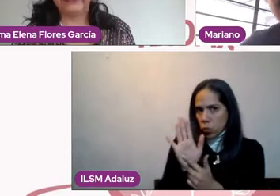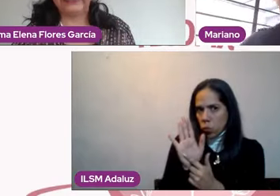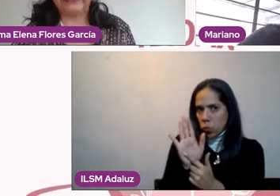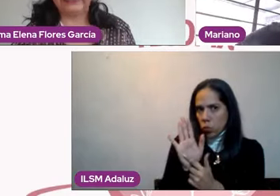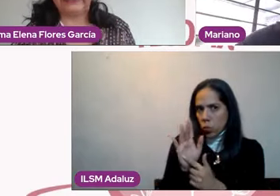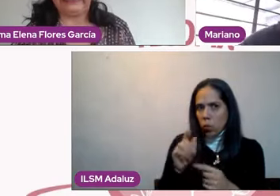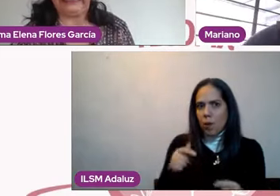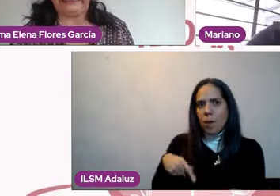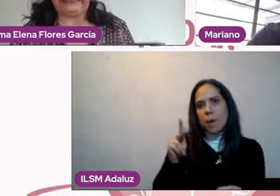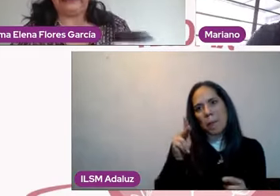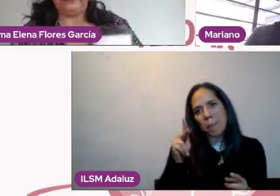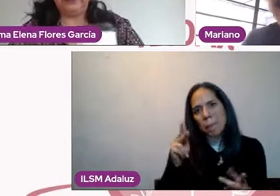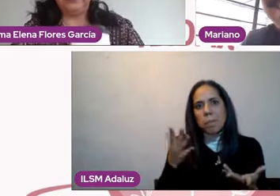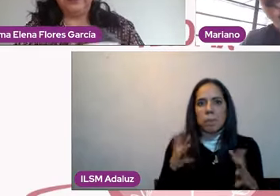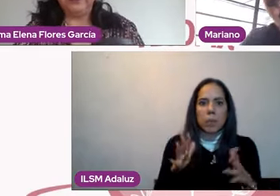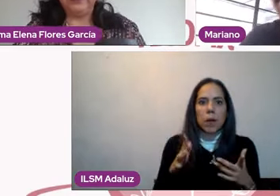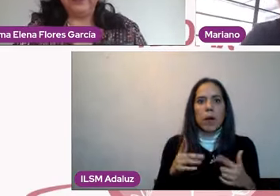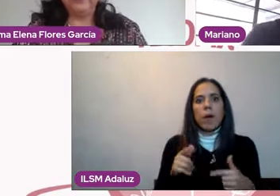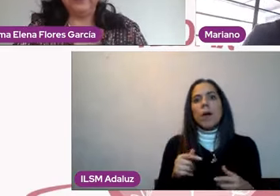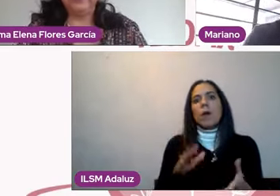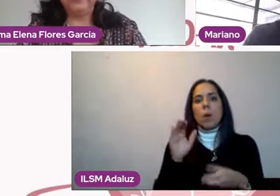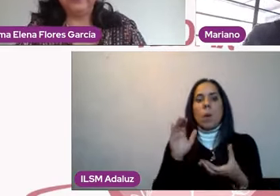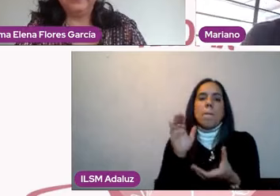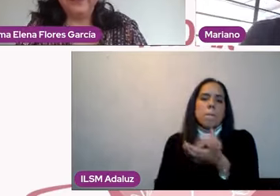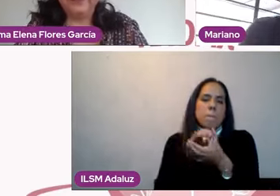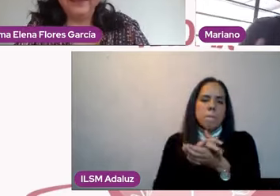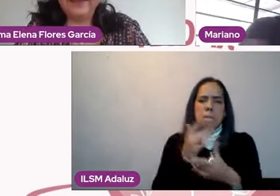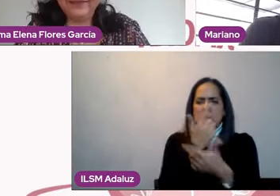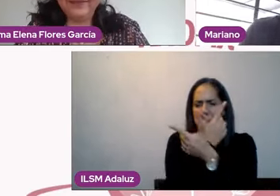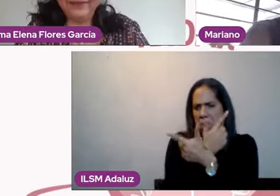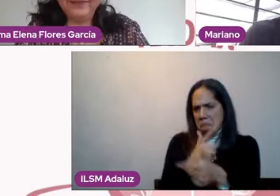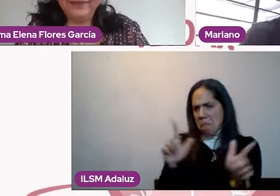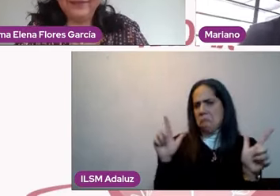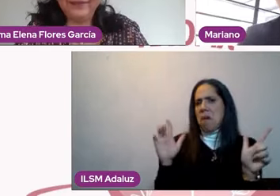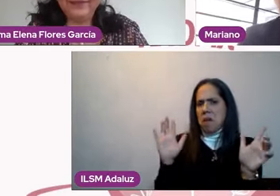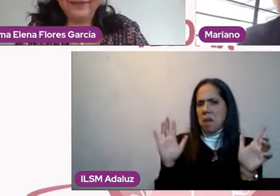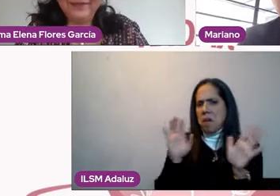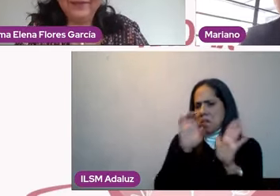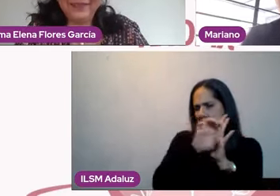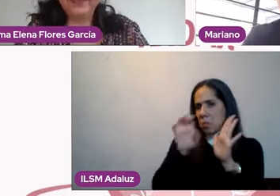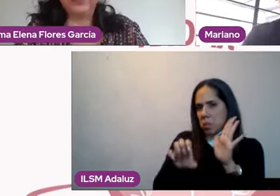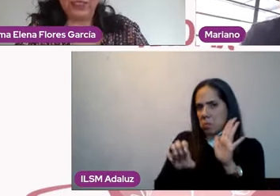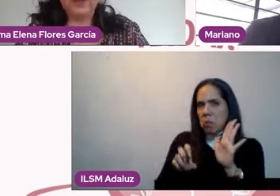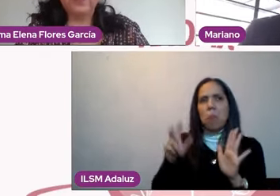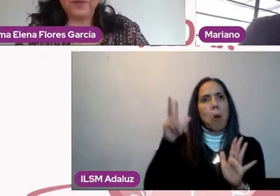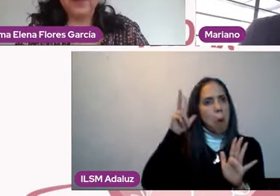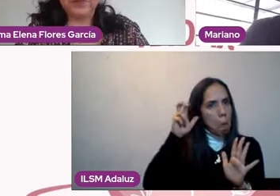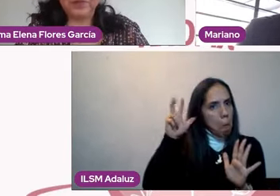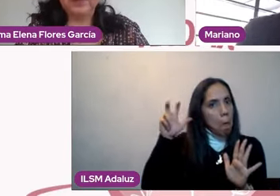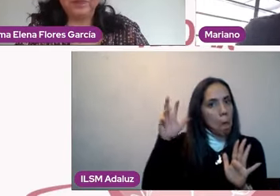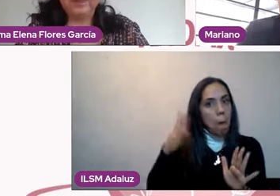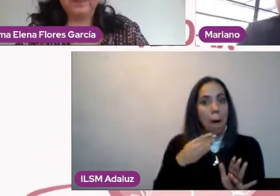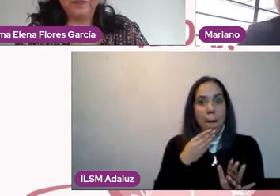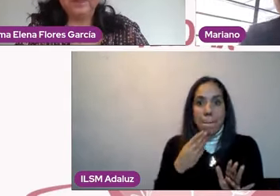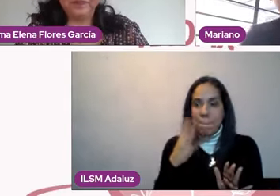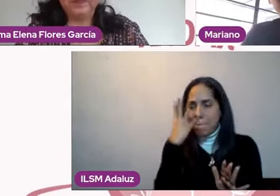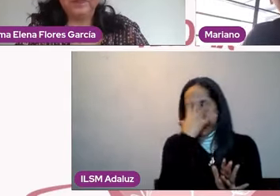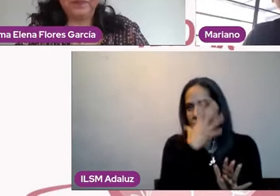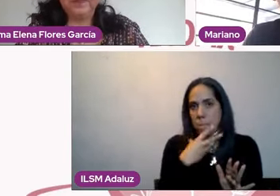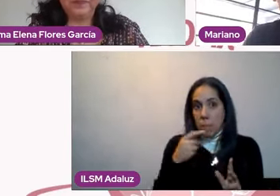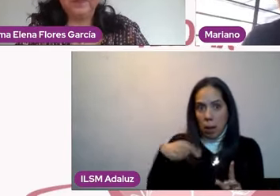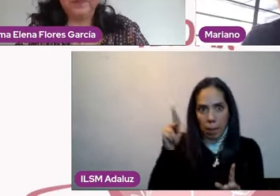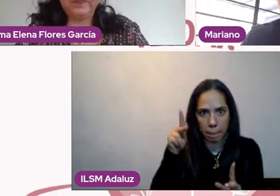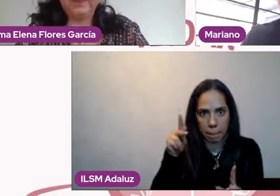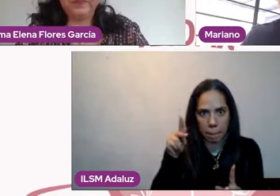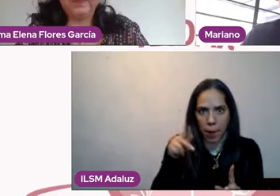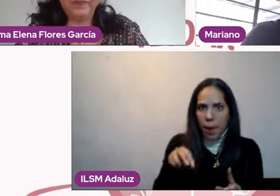libres y somos sujetos distintos y todo ello. A mí me parece que suena muy bonito, pero ya en la práctica no pasa, ni va a